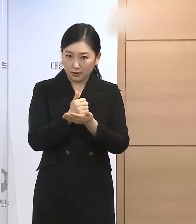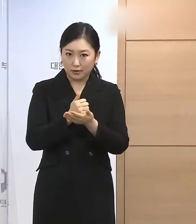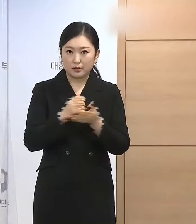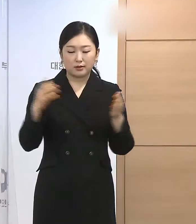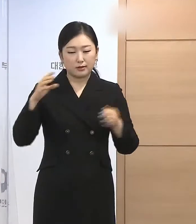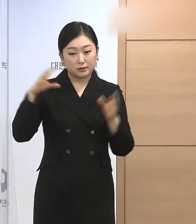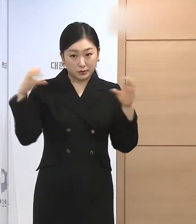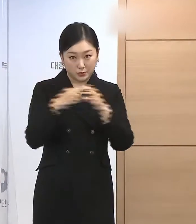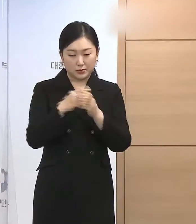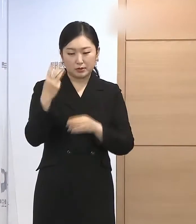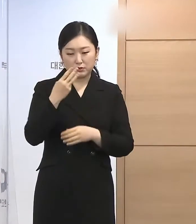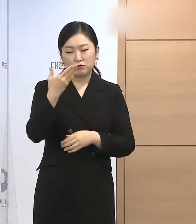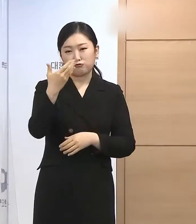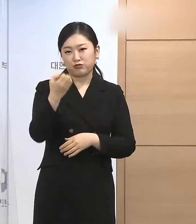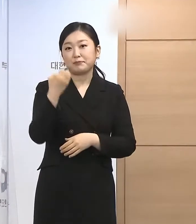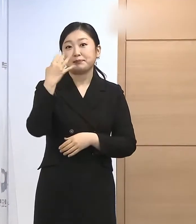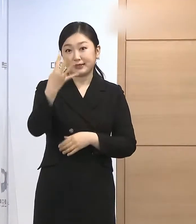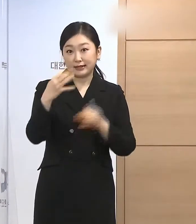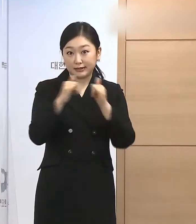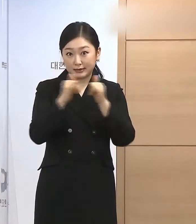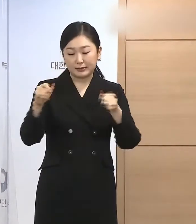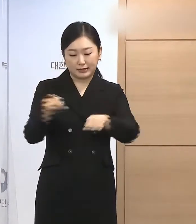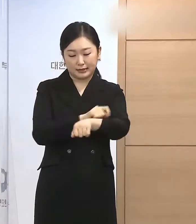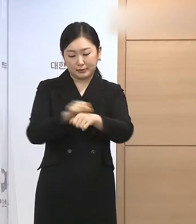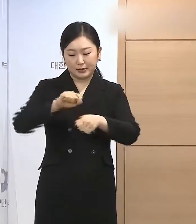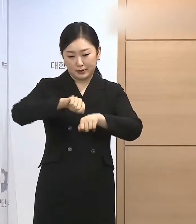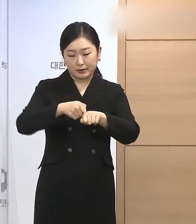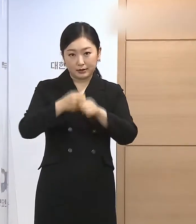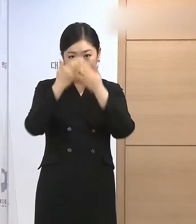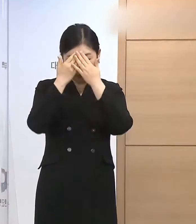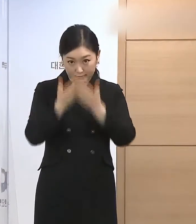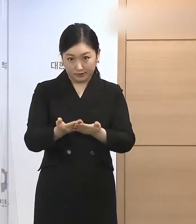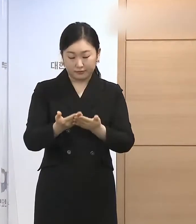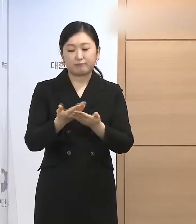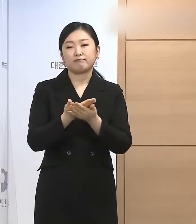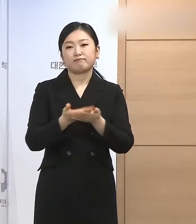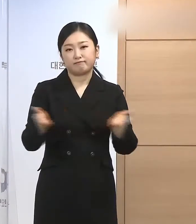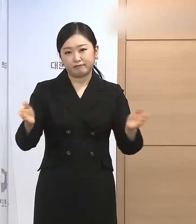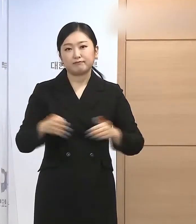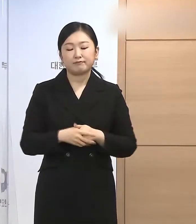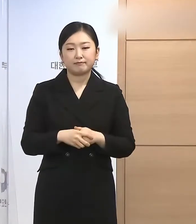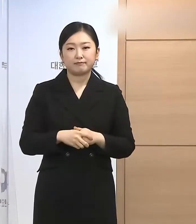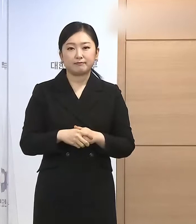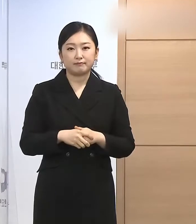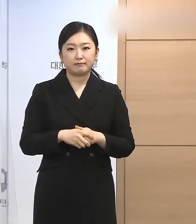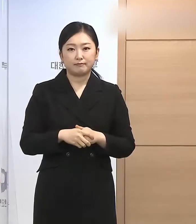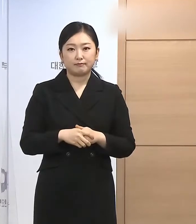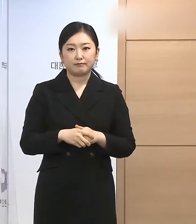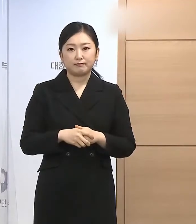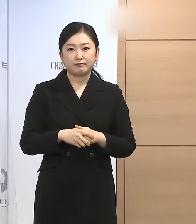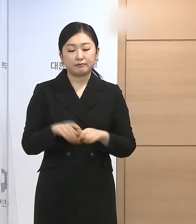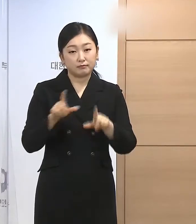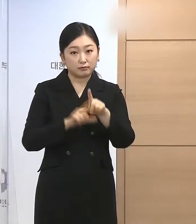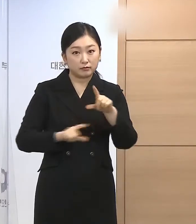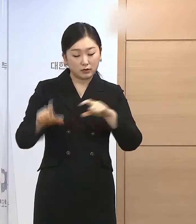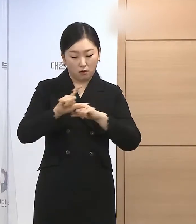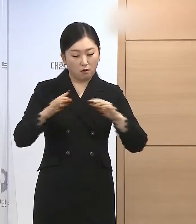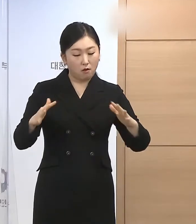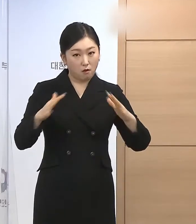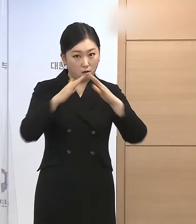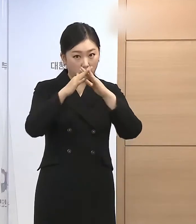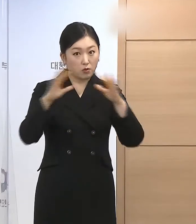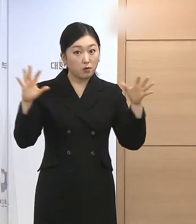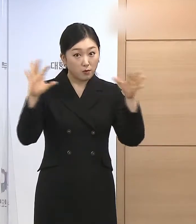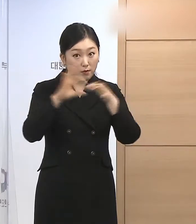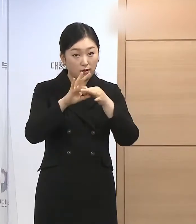,094명에 대하여 특별사면을 단행합니다. 이와 더불어 건설 관련 업체 입찰